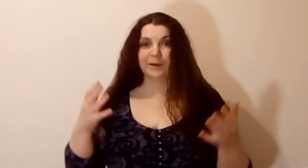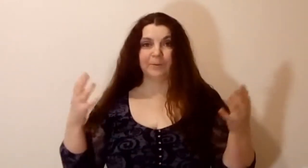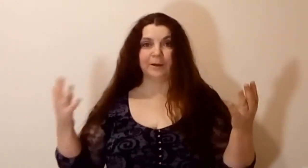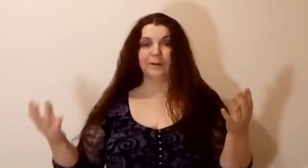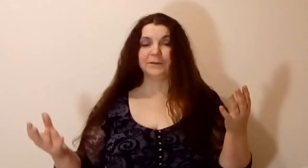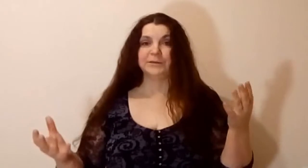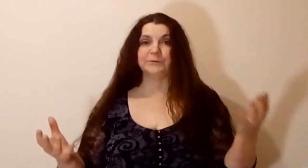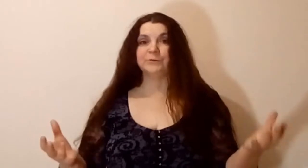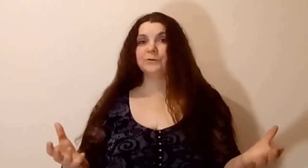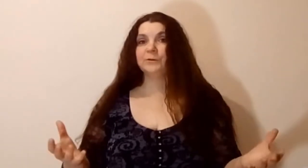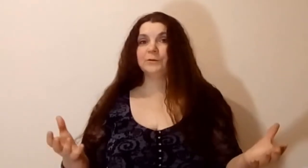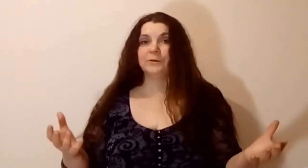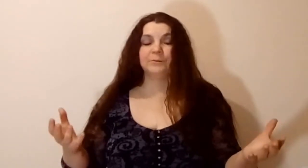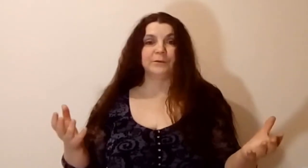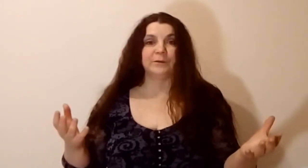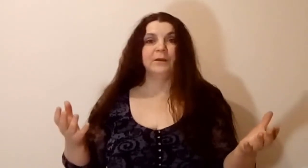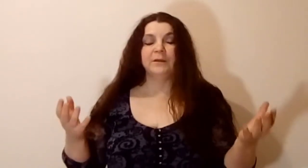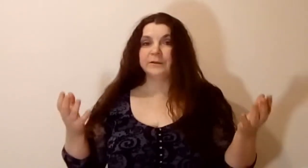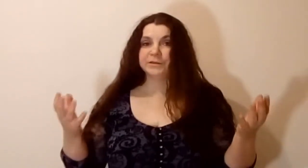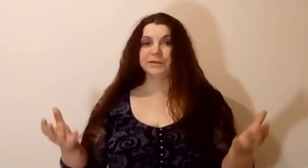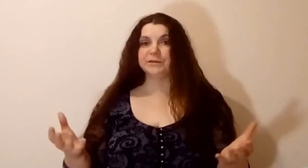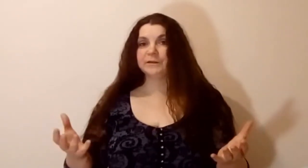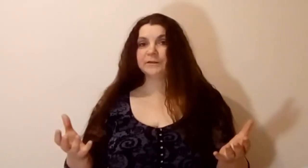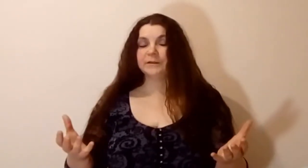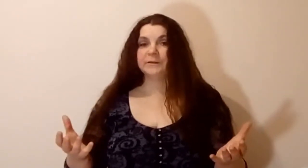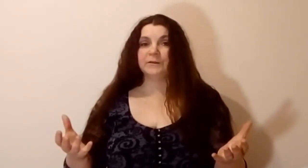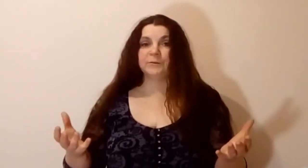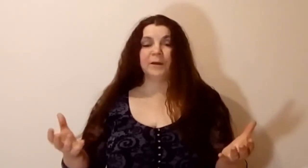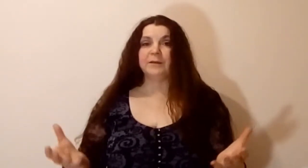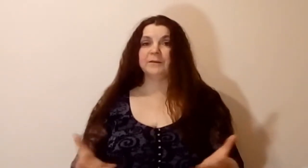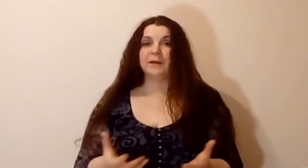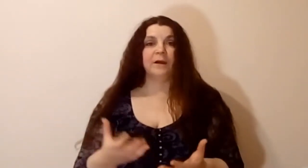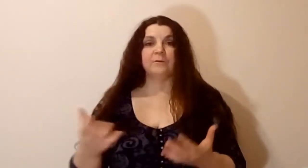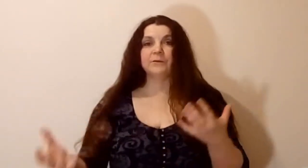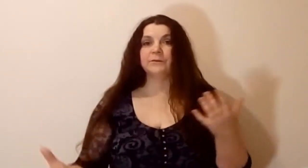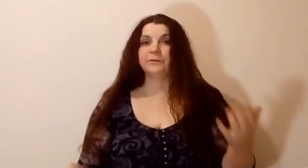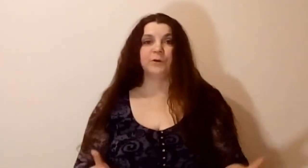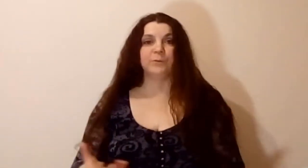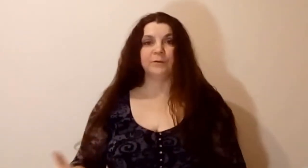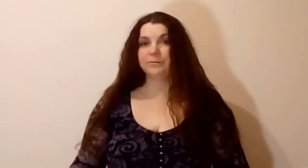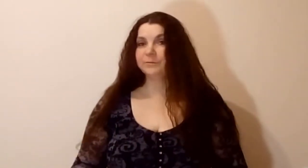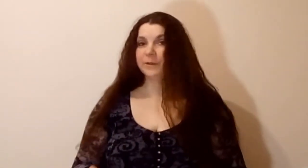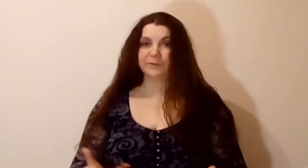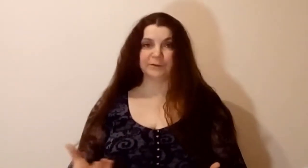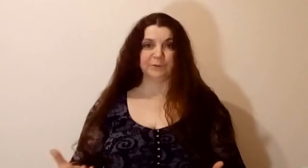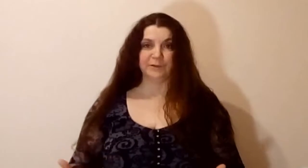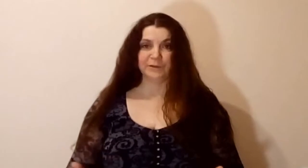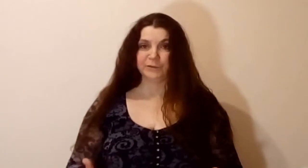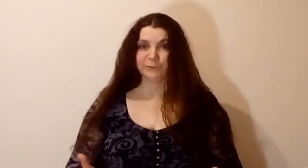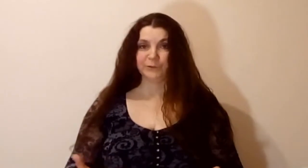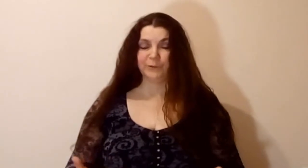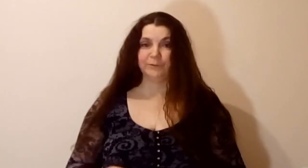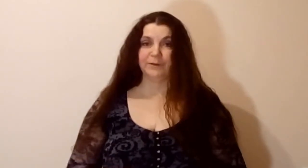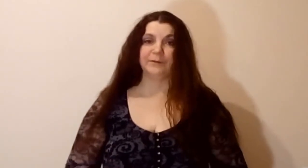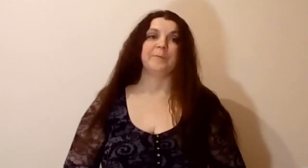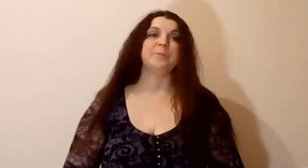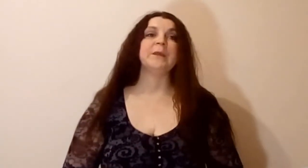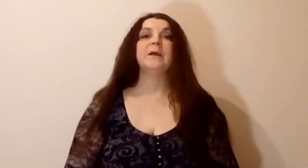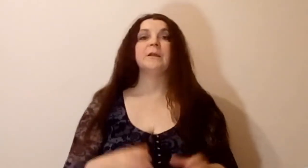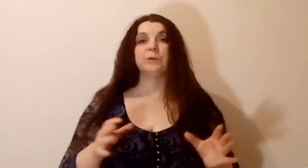там, от чего бы женщина сходила с ума, я вот в нем абсолютно ничего не увидела. Но